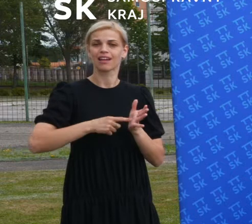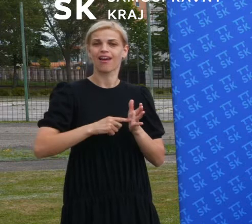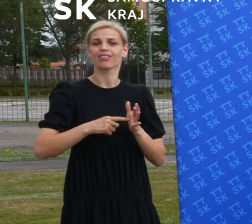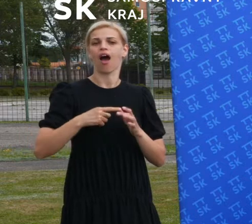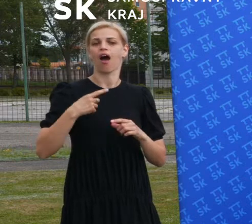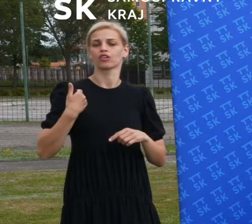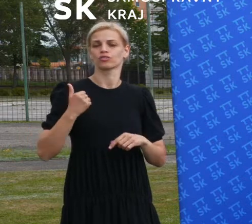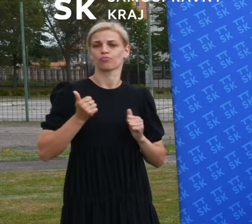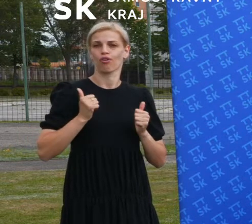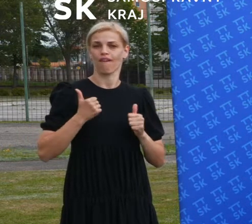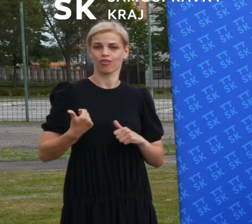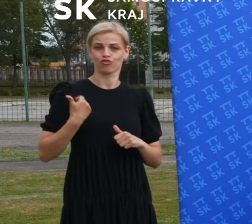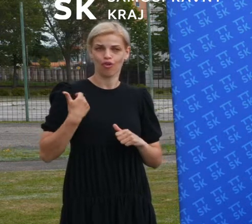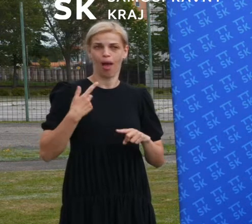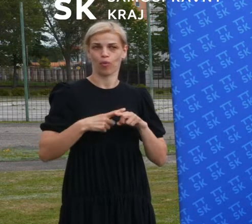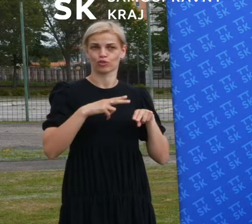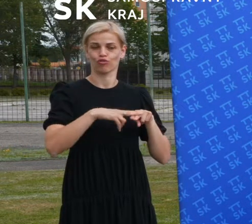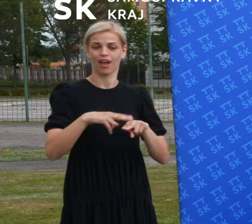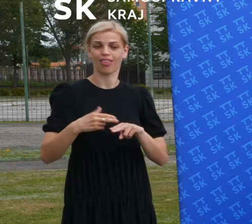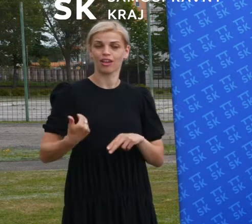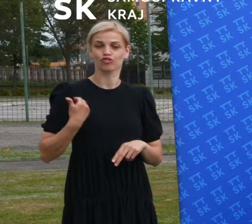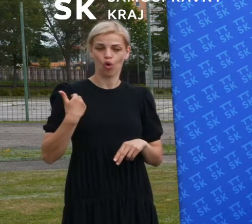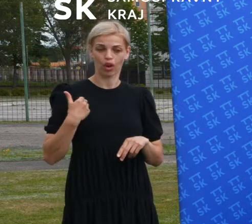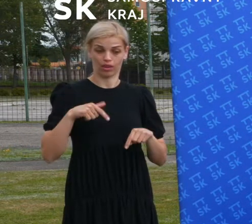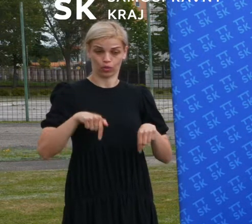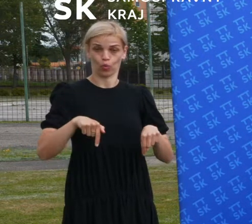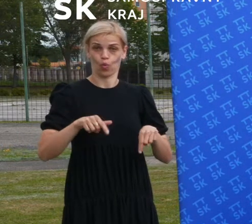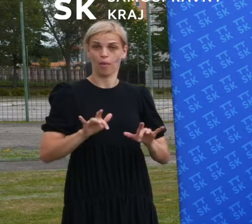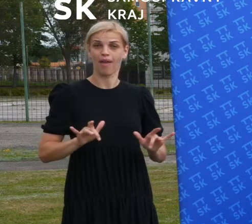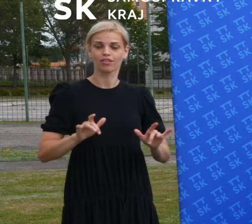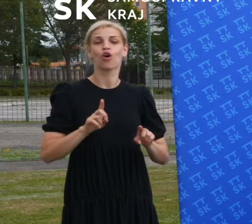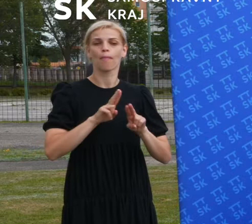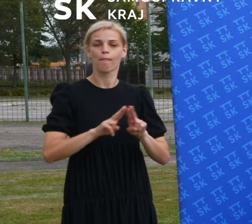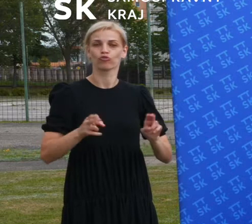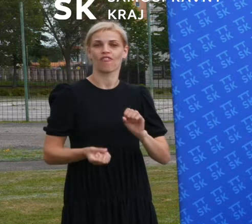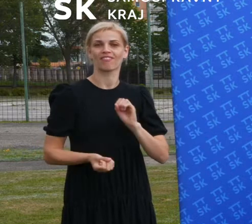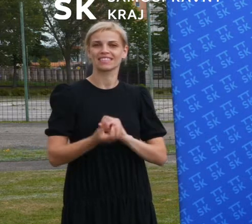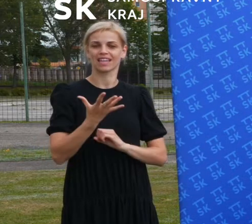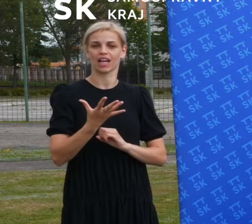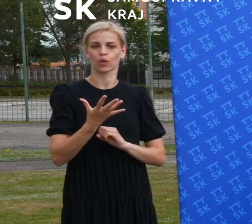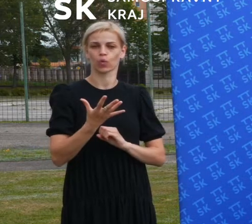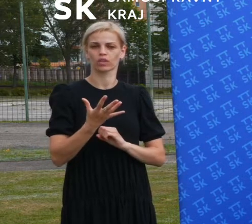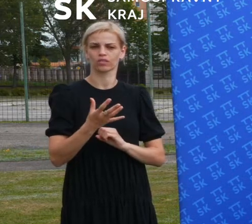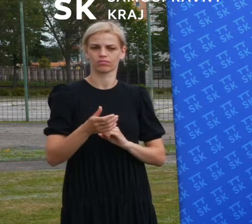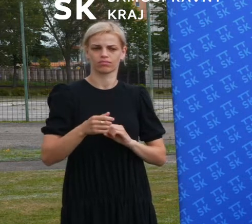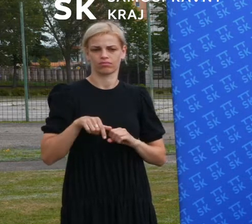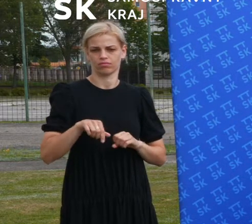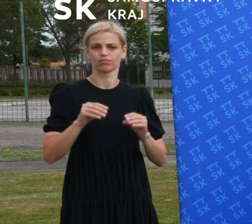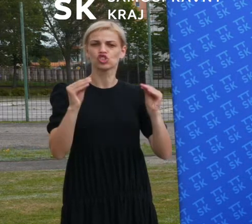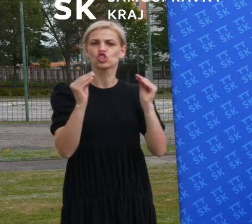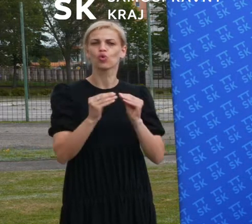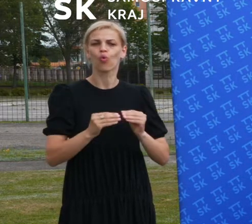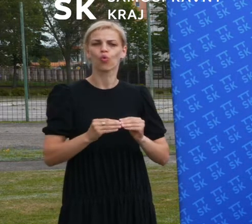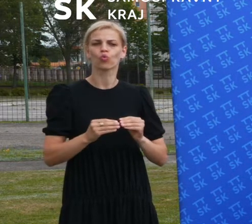môže vzniknúť infraštruktúra, ktorú budeme